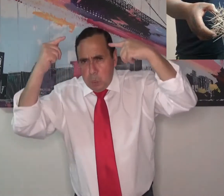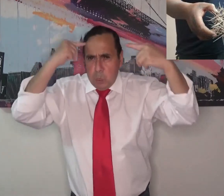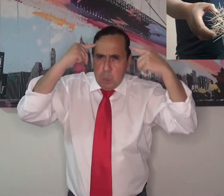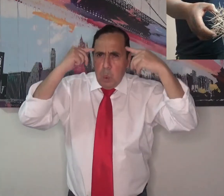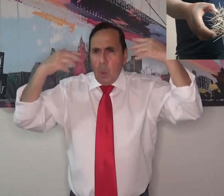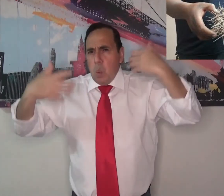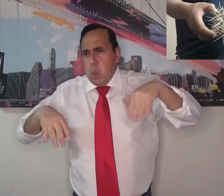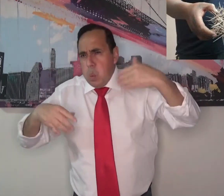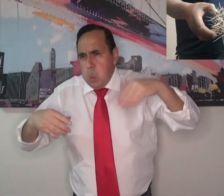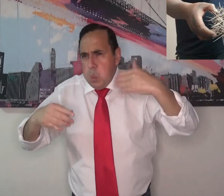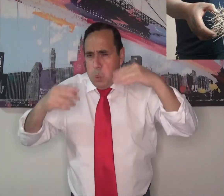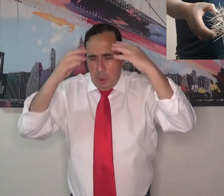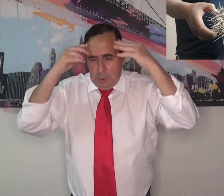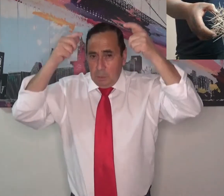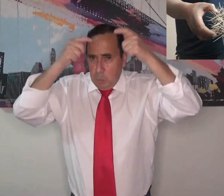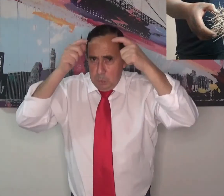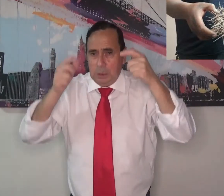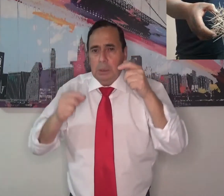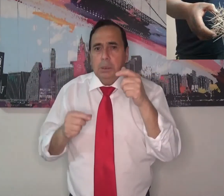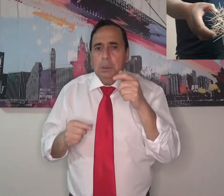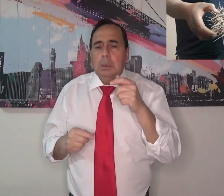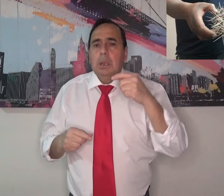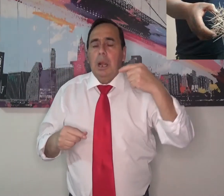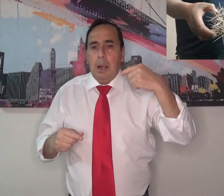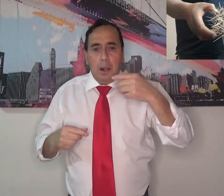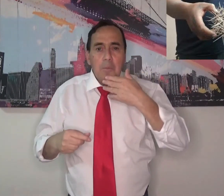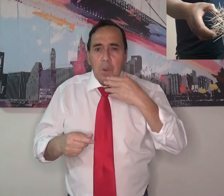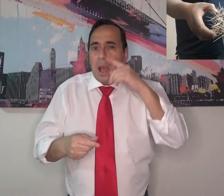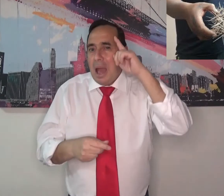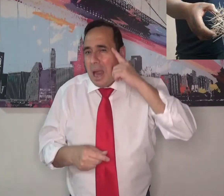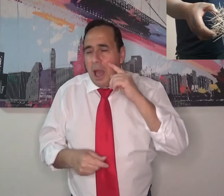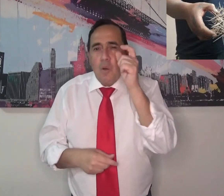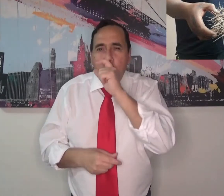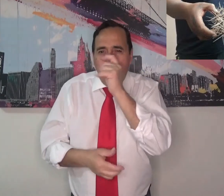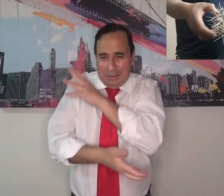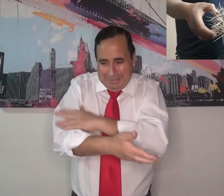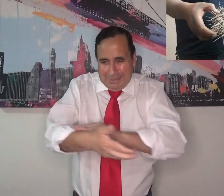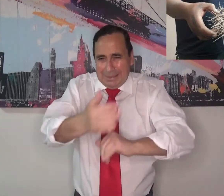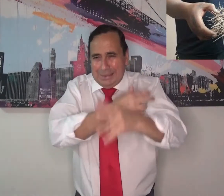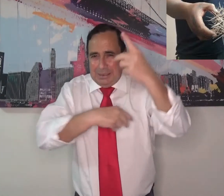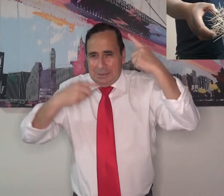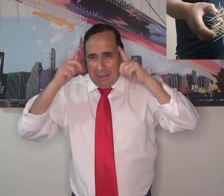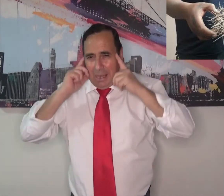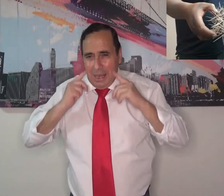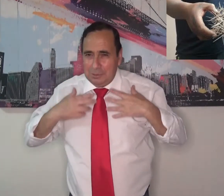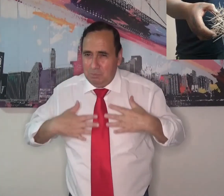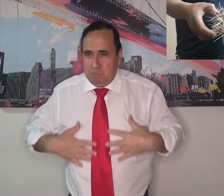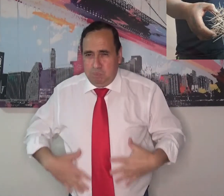de espinas que le pinchaba, que debe haber sido muy doloroso. Él sufrió. Su